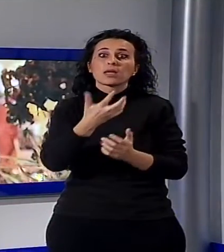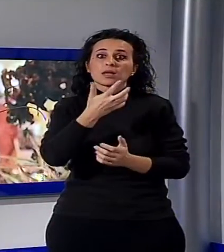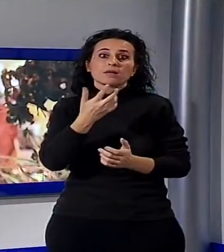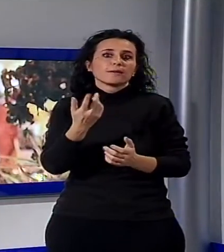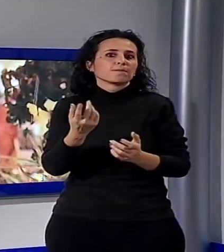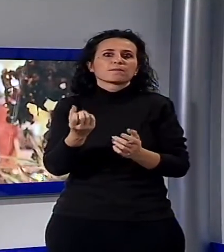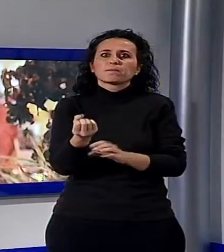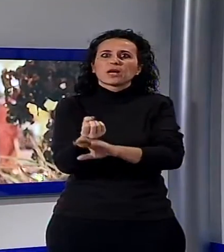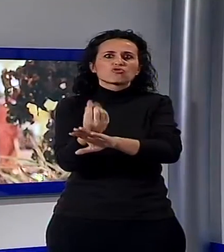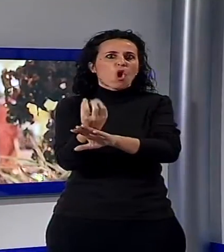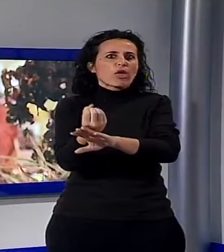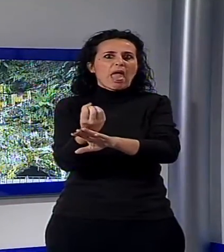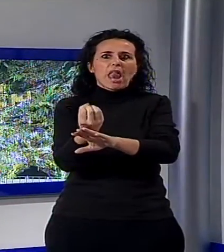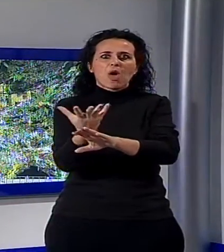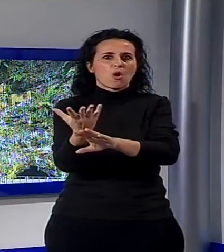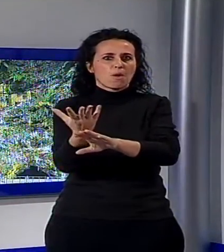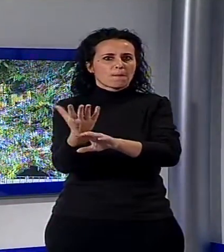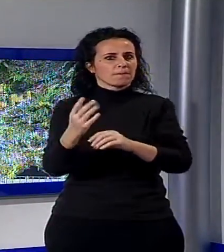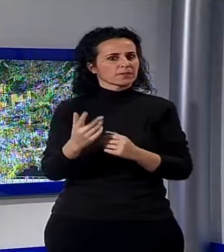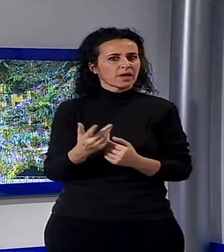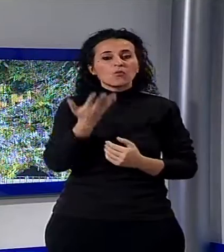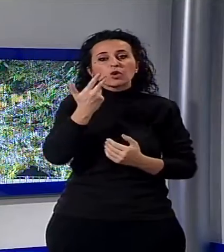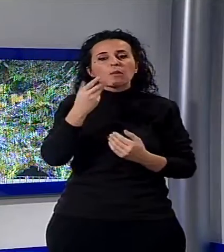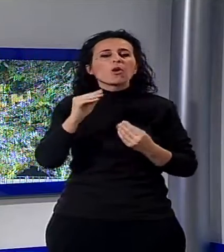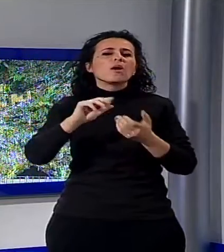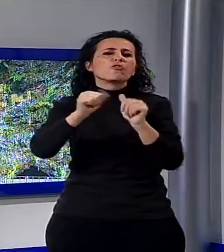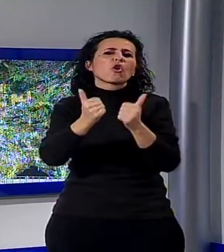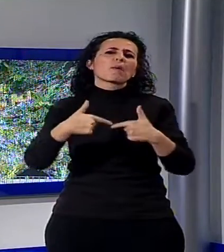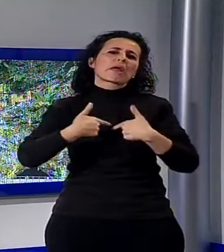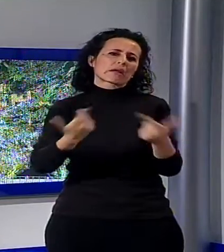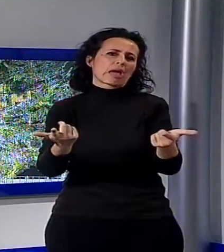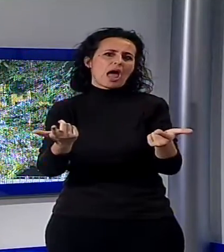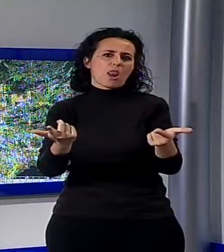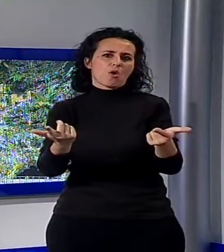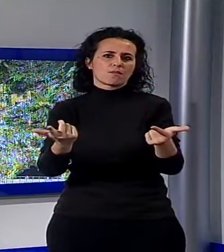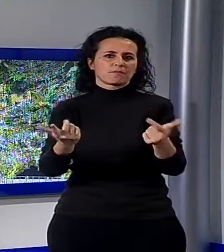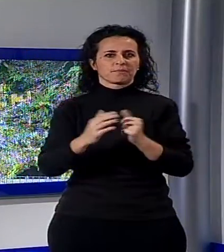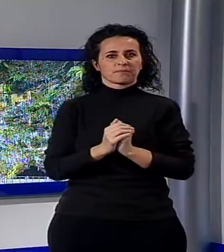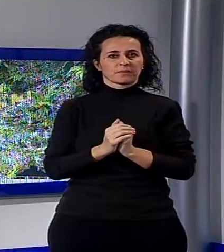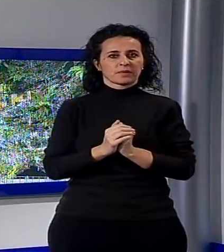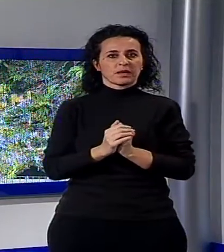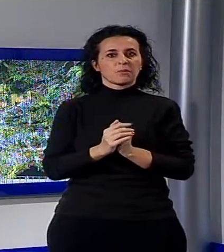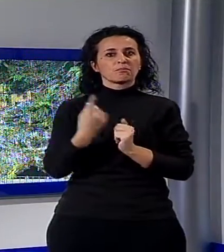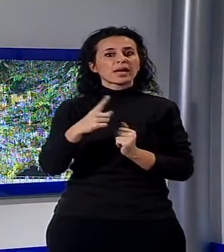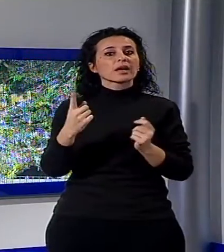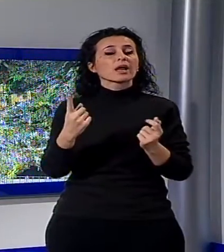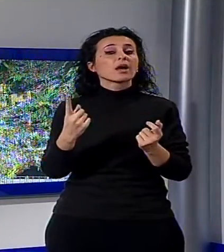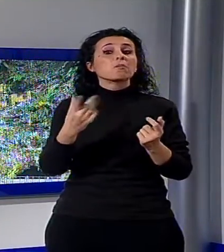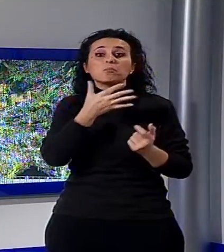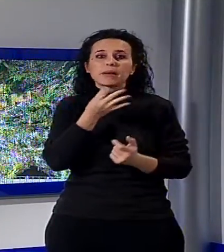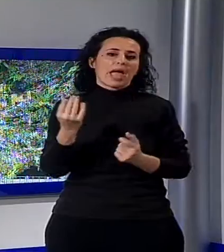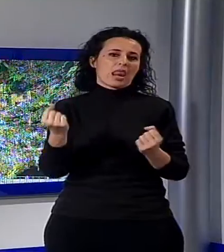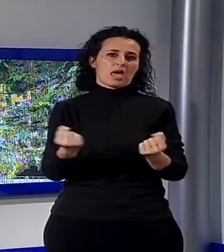di associazioni, di una parrocchia, quindi un omaggio che vogliamo dare a una attività, ad una bella